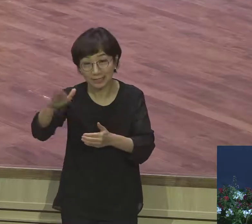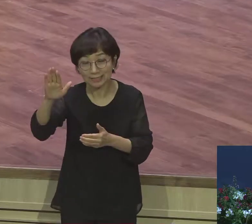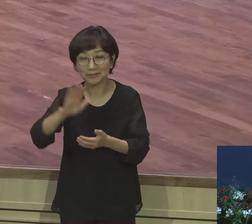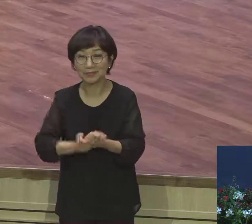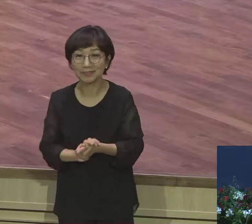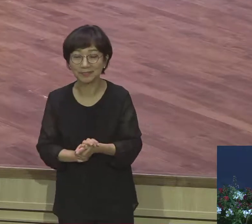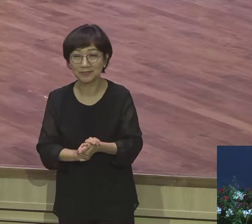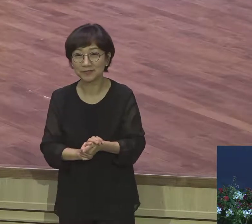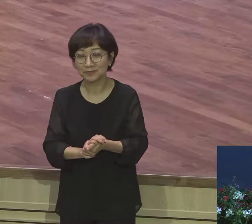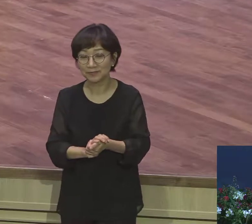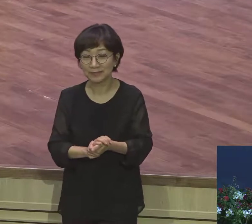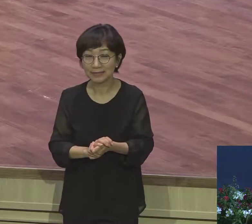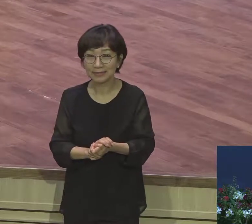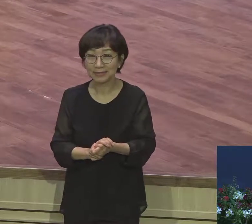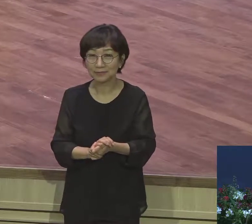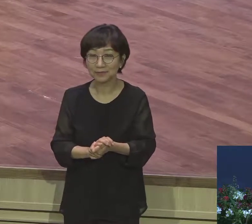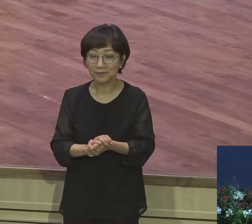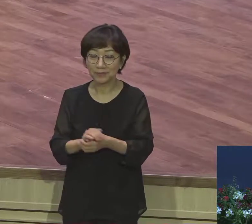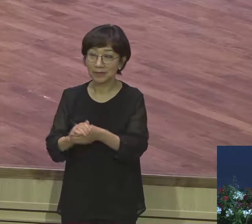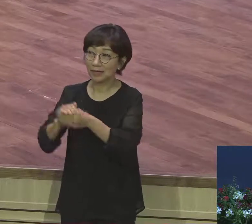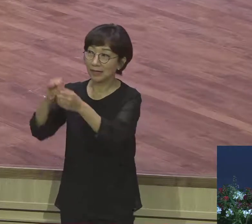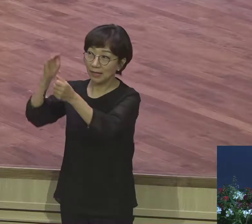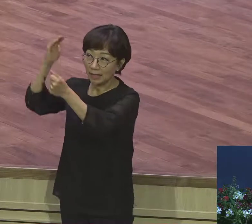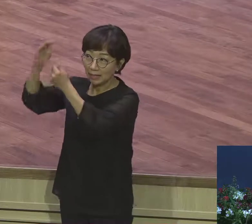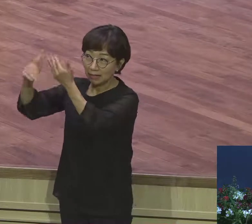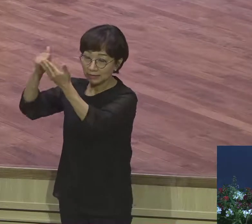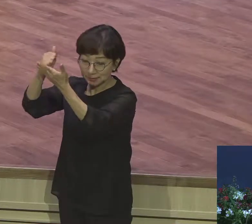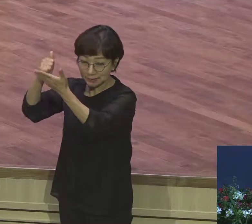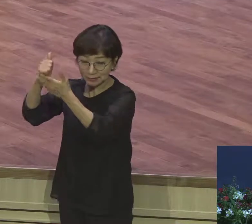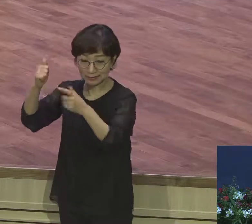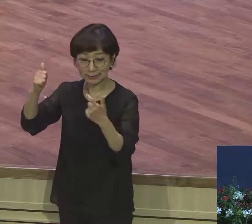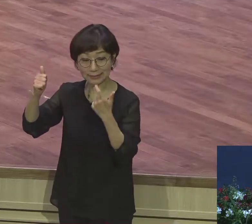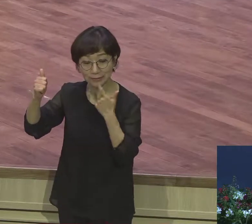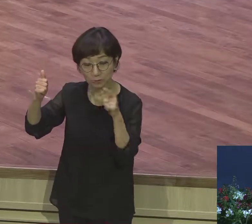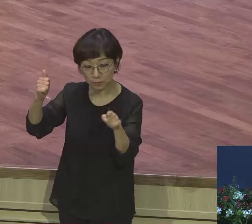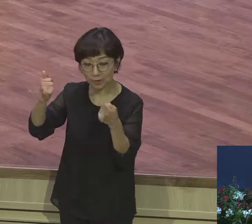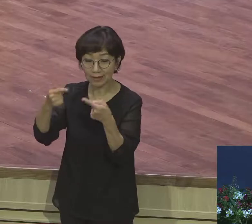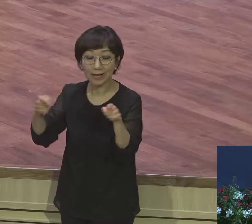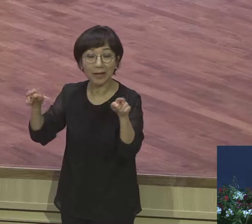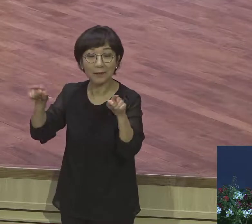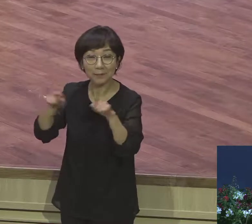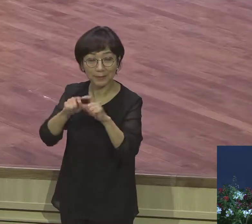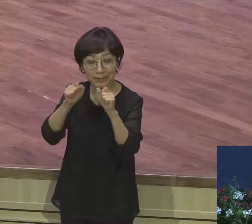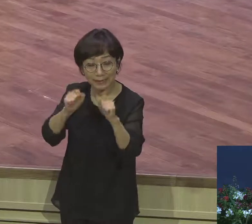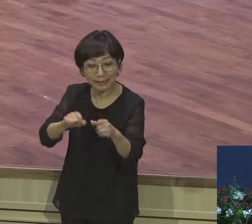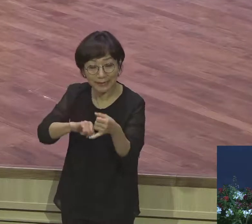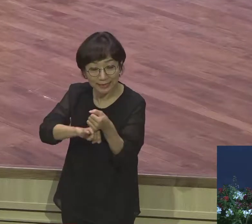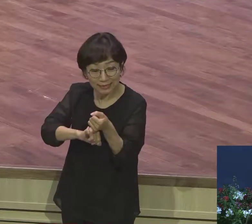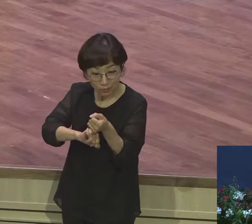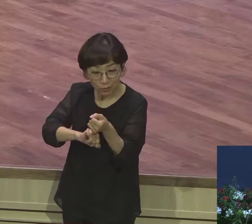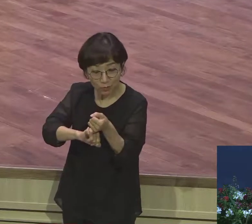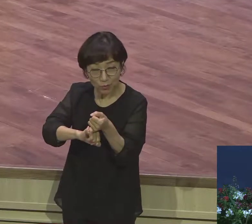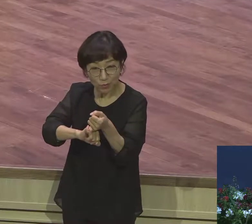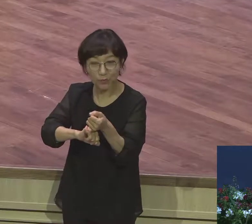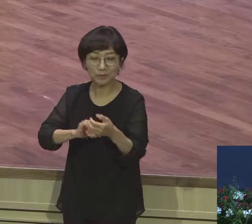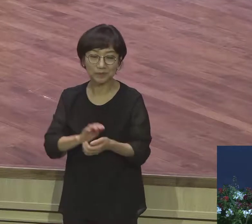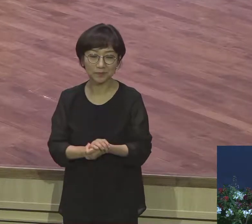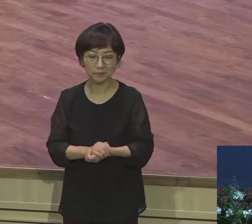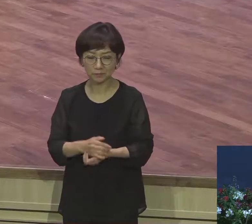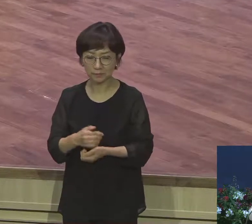함께하시면 지켜주시겠다는 약속을 하고 시작된 거예요 내가 내가 너와 함께 있으리라